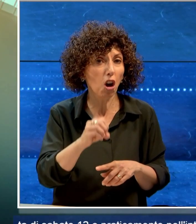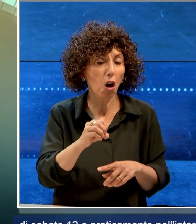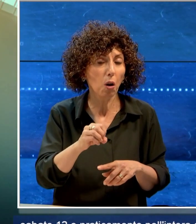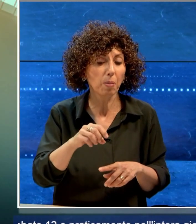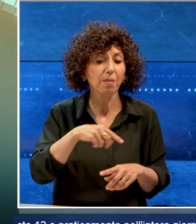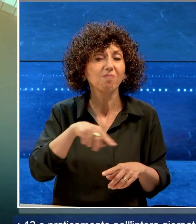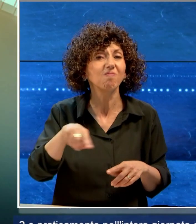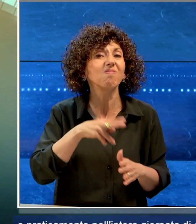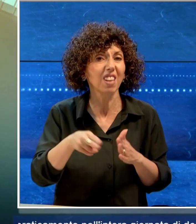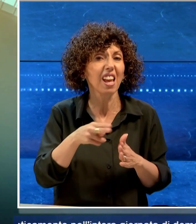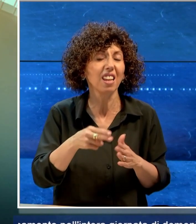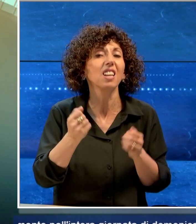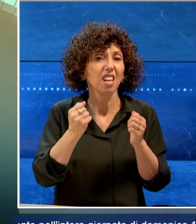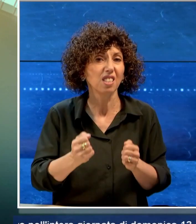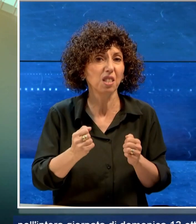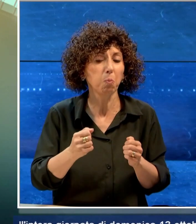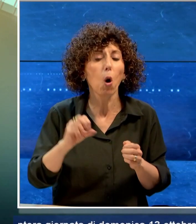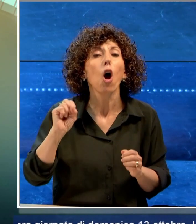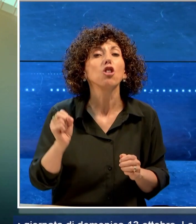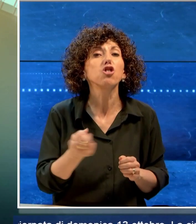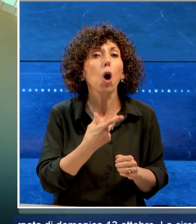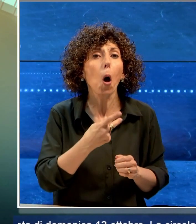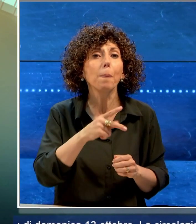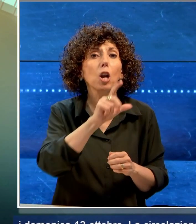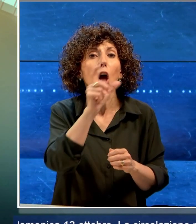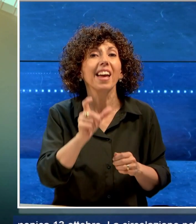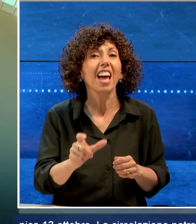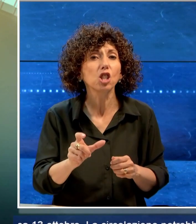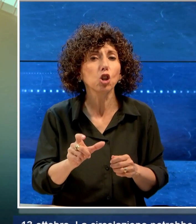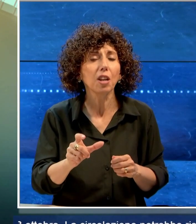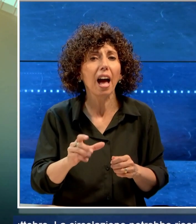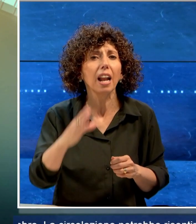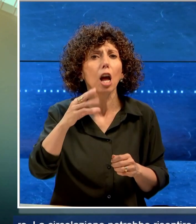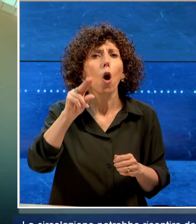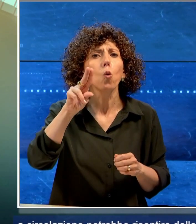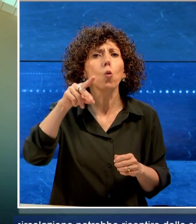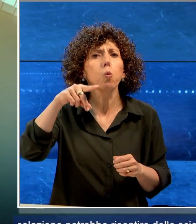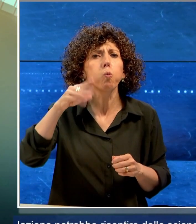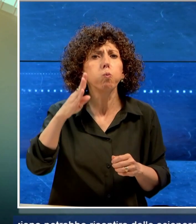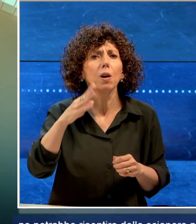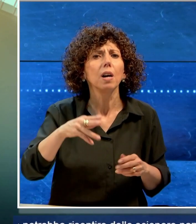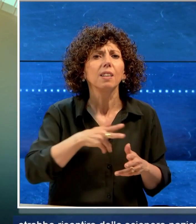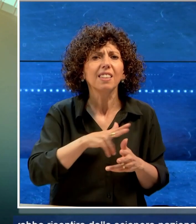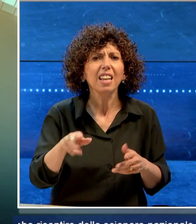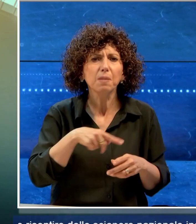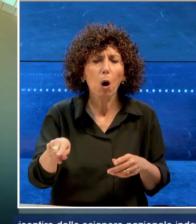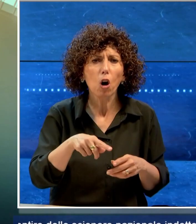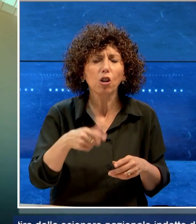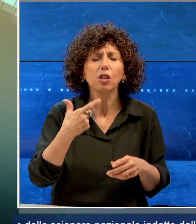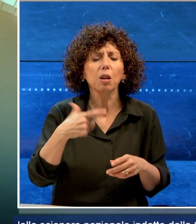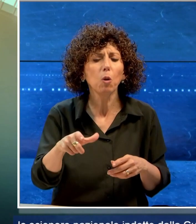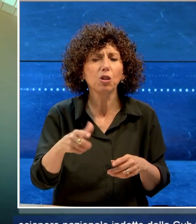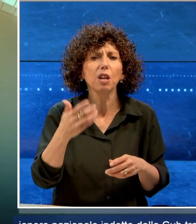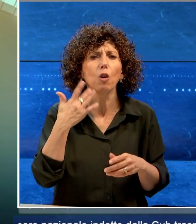La circolazione potrebbe risentire dello sciopero nazionale indetto dalla CUB Trasporti per rivendicare la